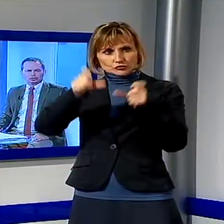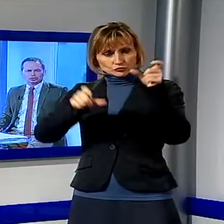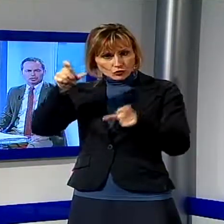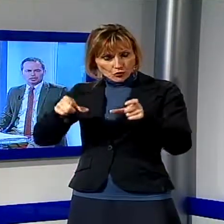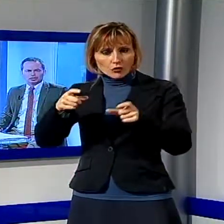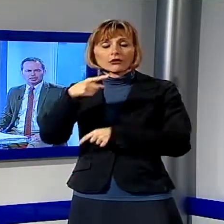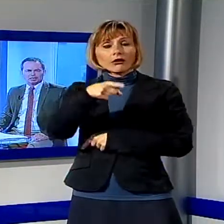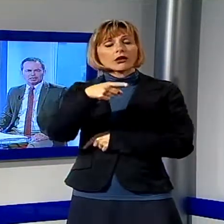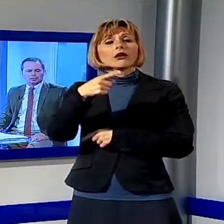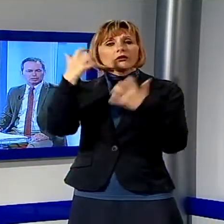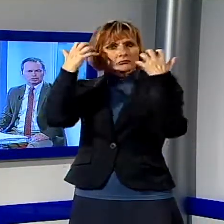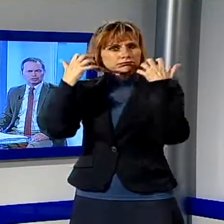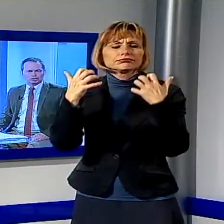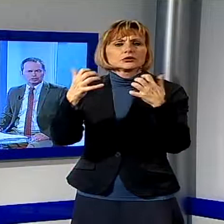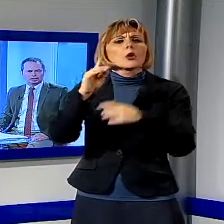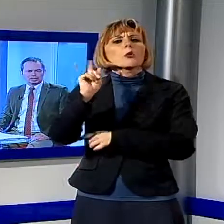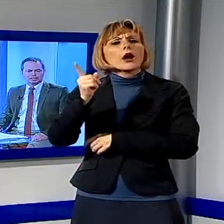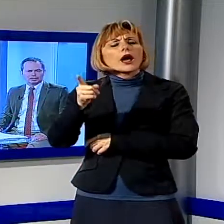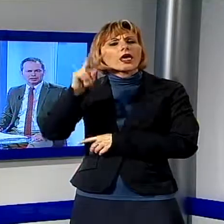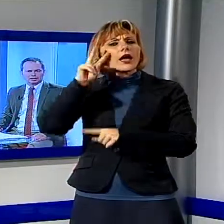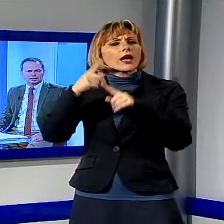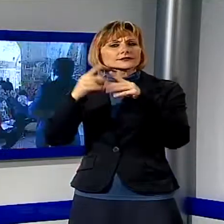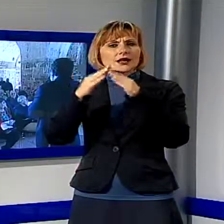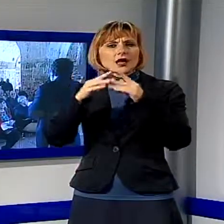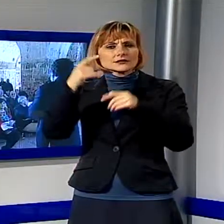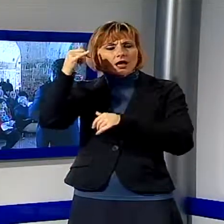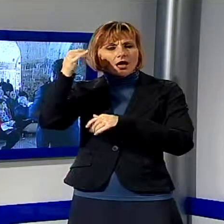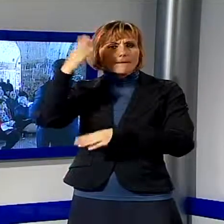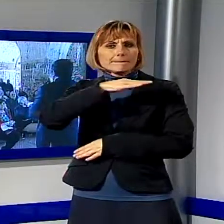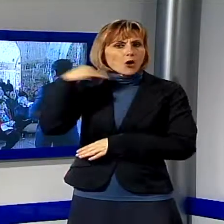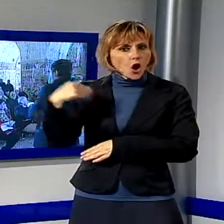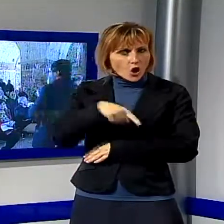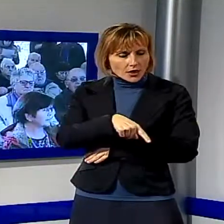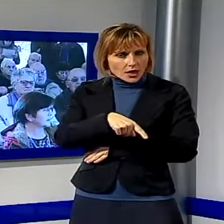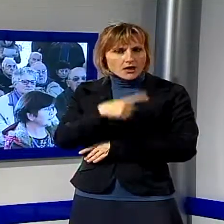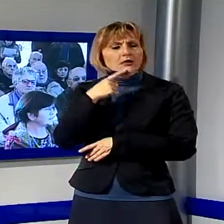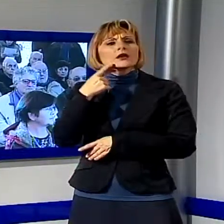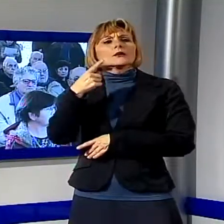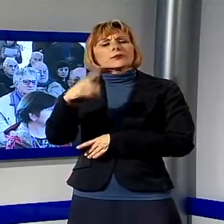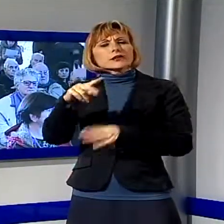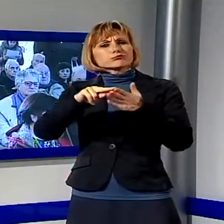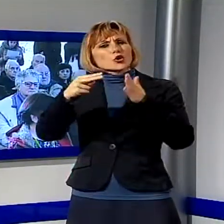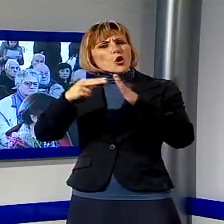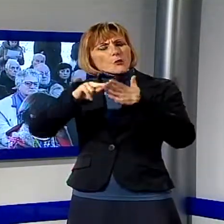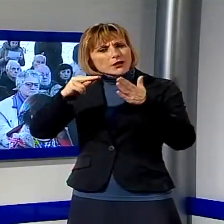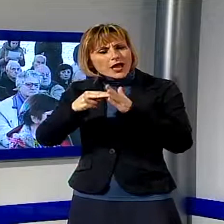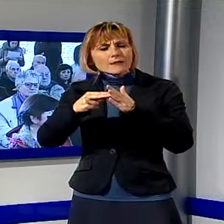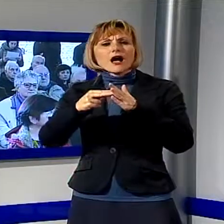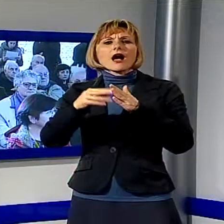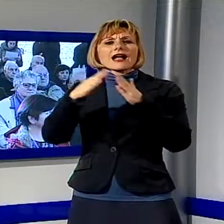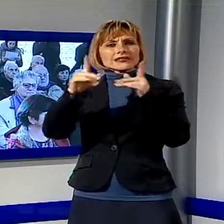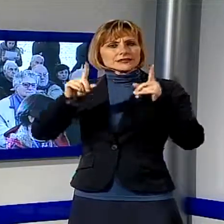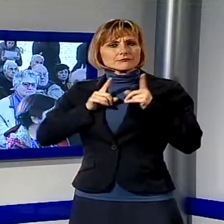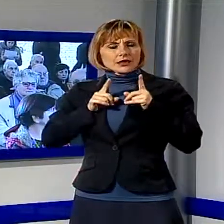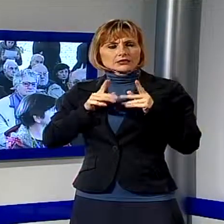indetto all'ex Casa del Boia sulla questione delle casermette delle mura urbane. Sapete che il Comune ha introdotto un